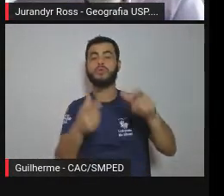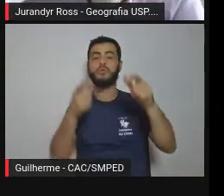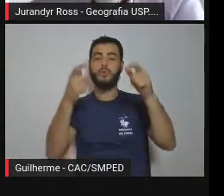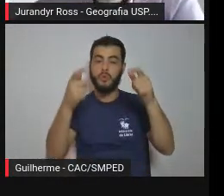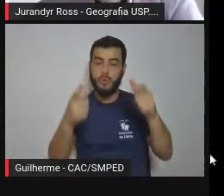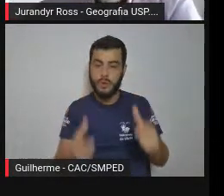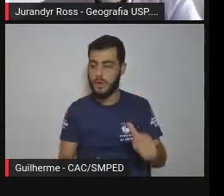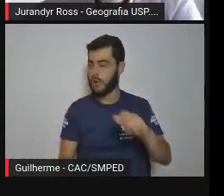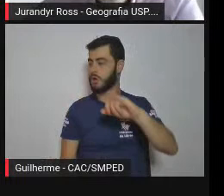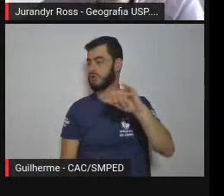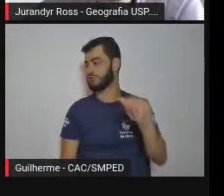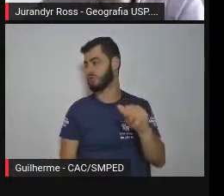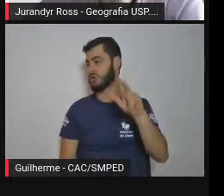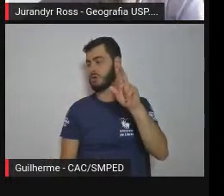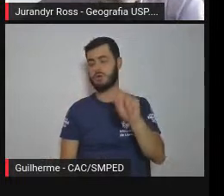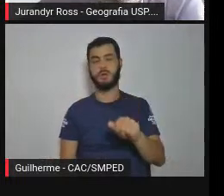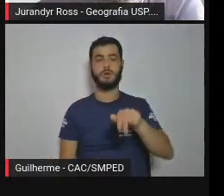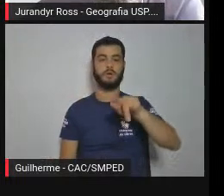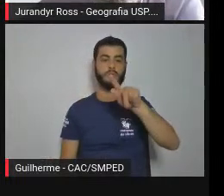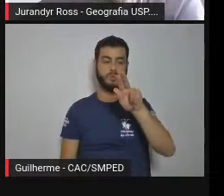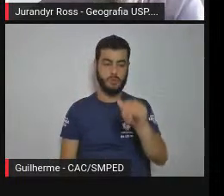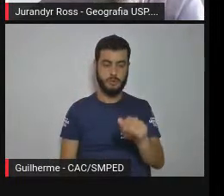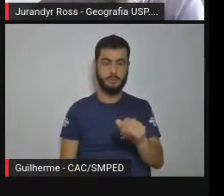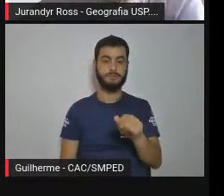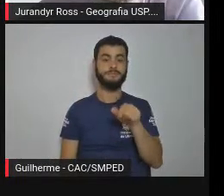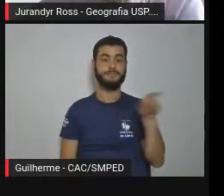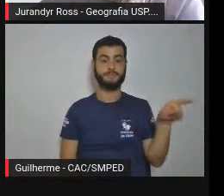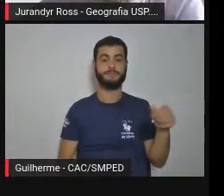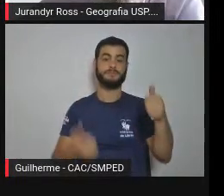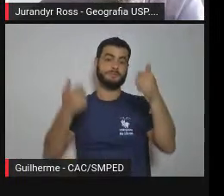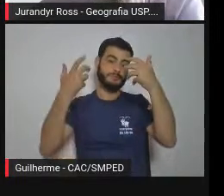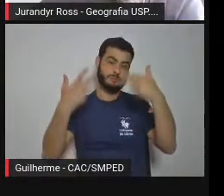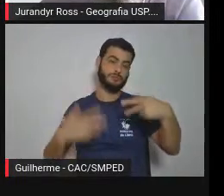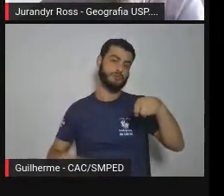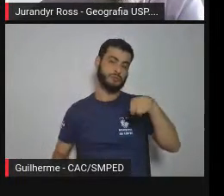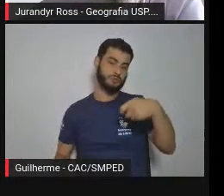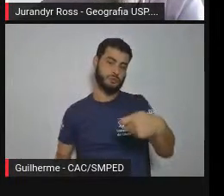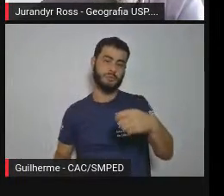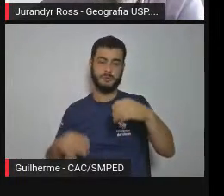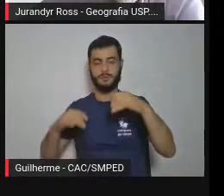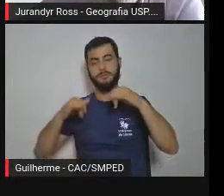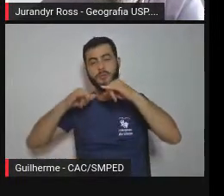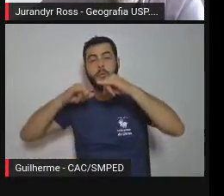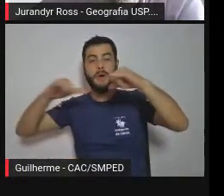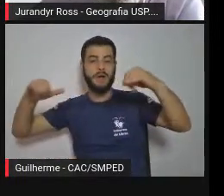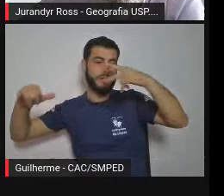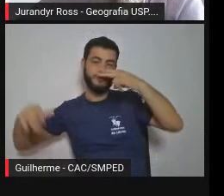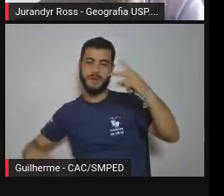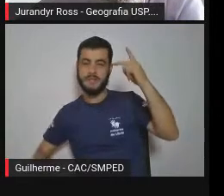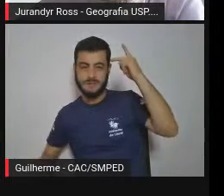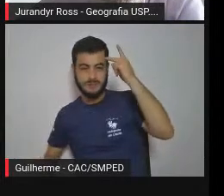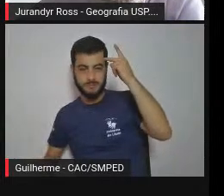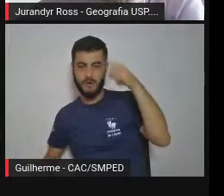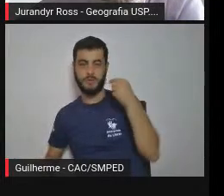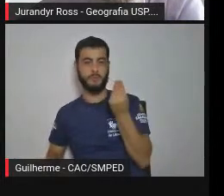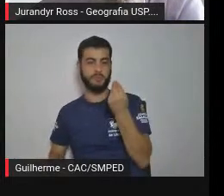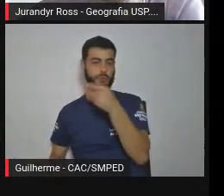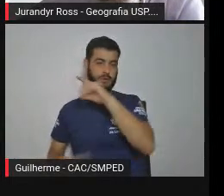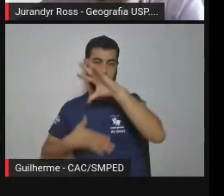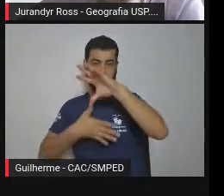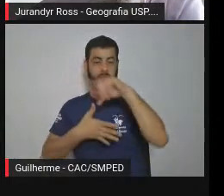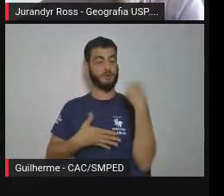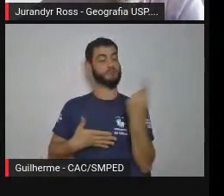geomorfológico do estado de São Paulo, eu estou fazendo marketing, fomos nós que fizemos aqui no laboratório de geomorfologia, mas veja,